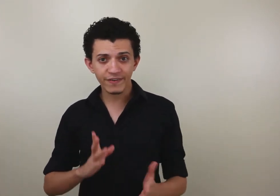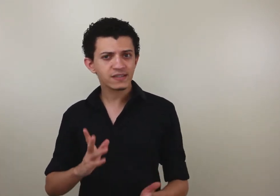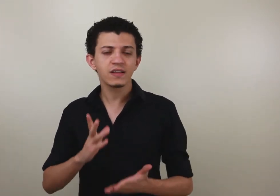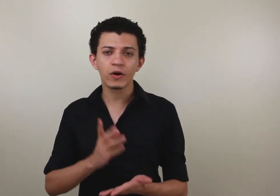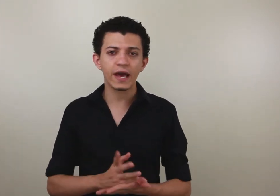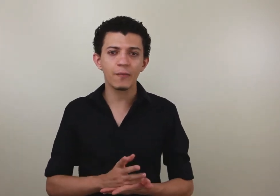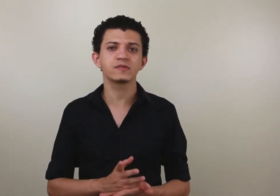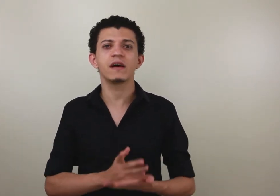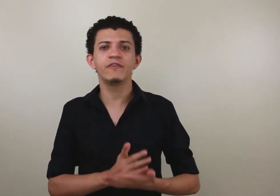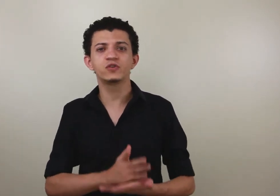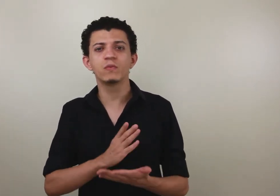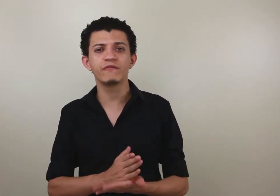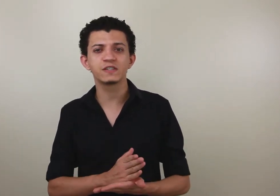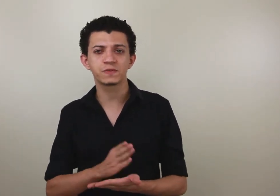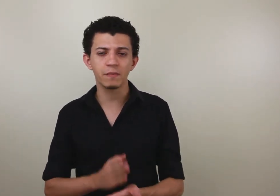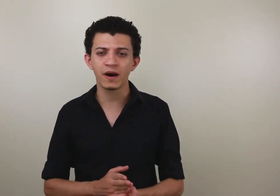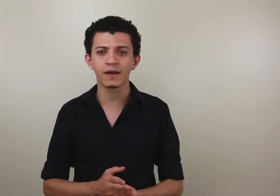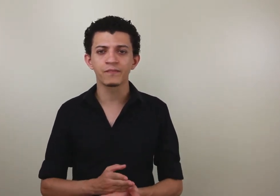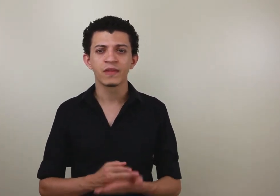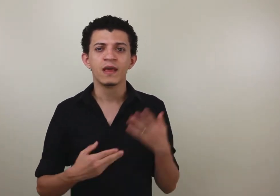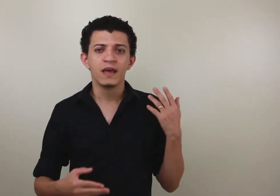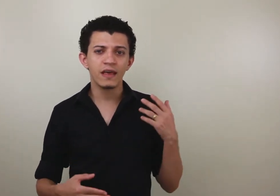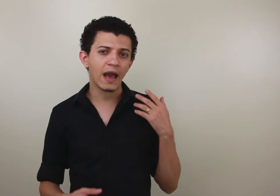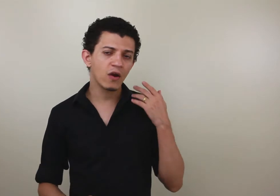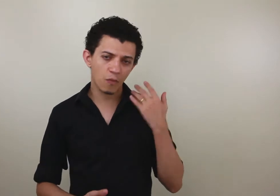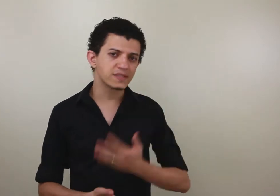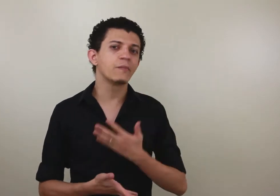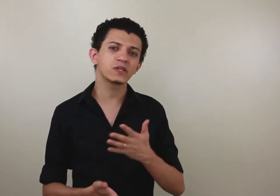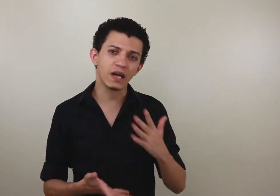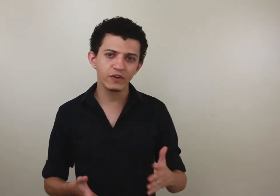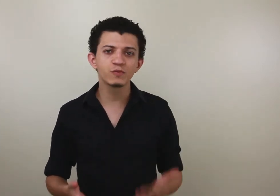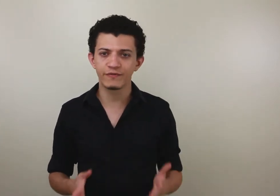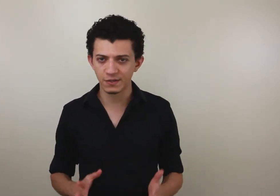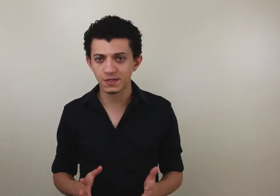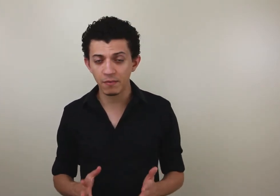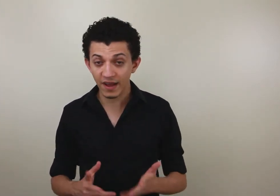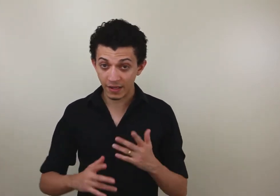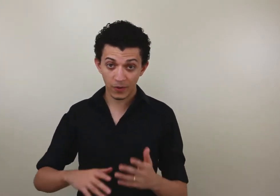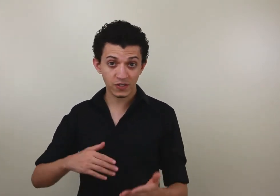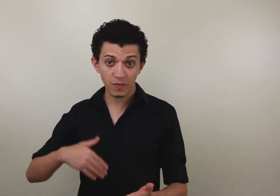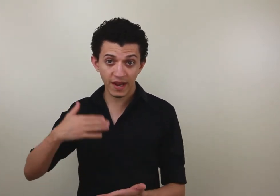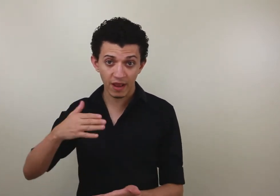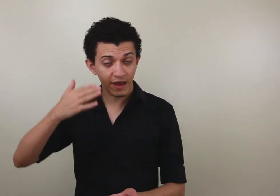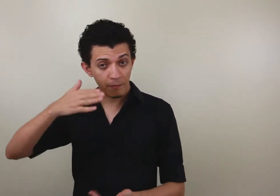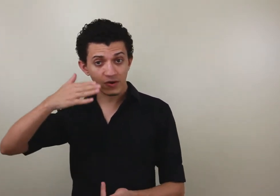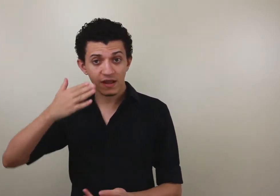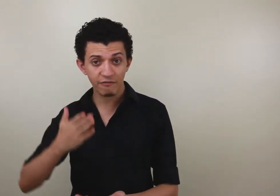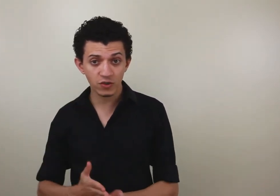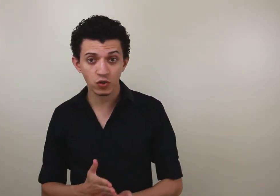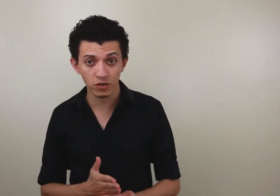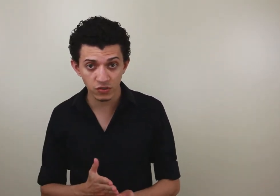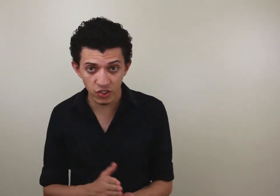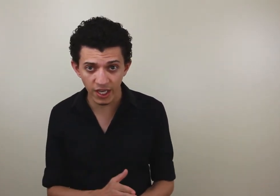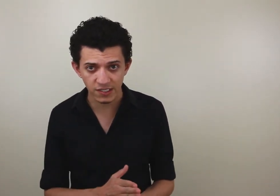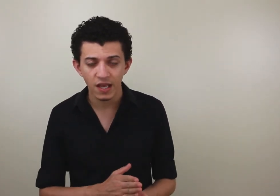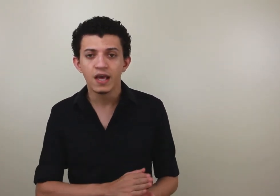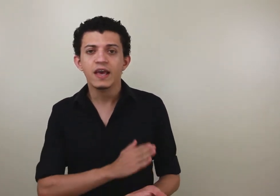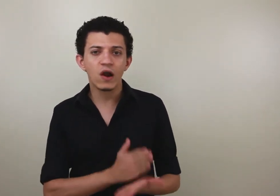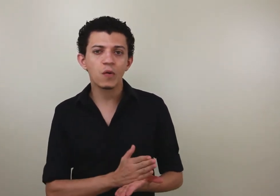eu falei assim, não, eu quero postar vídeo uma vez por semana. E aí eu comecei a postar vídeo uma vez por semana. Depois eu mirei, eu quero postar vídeo todos os dias. E eu